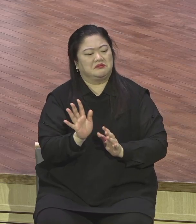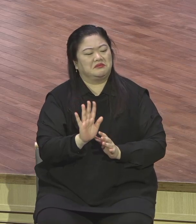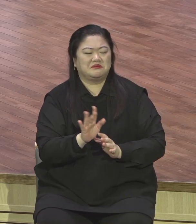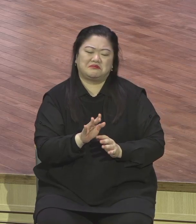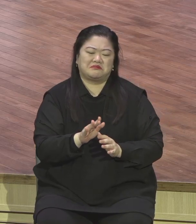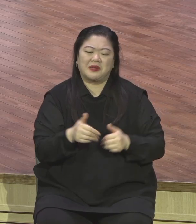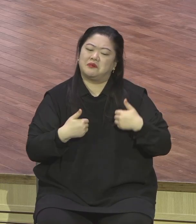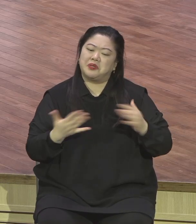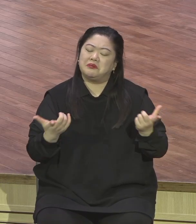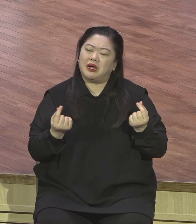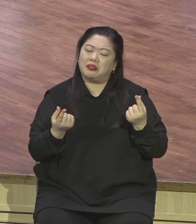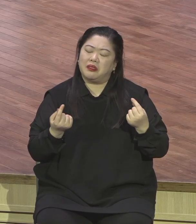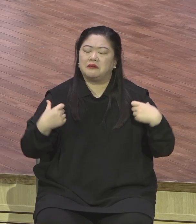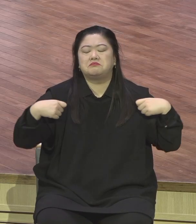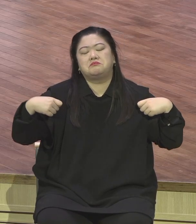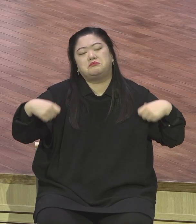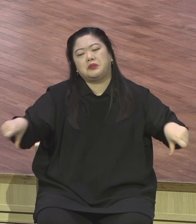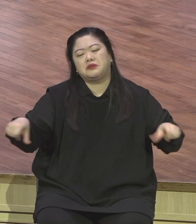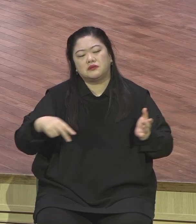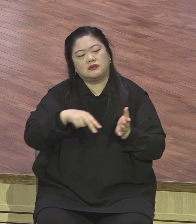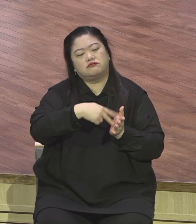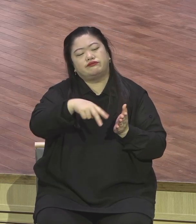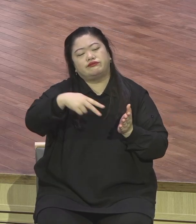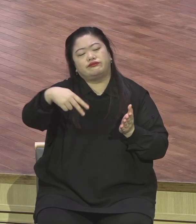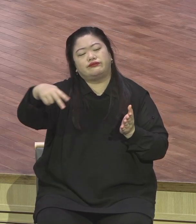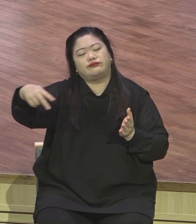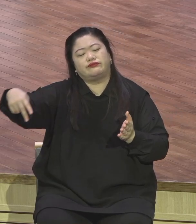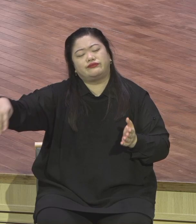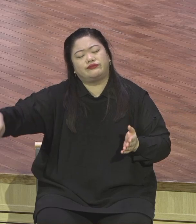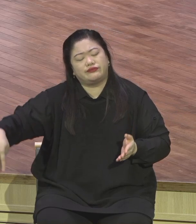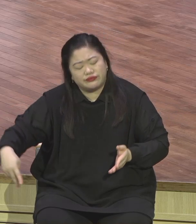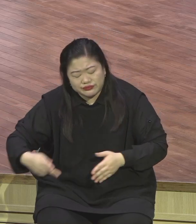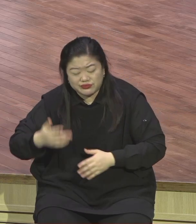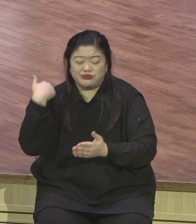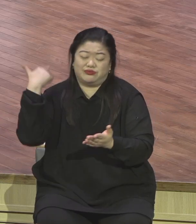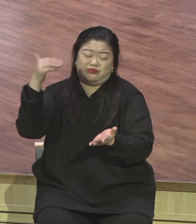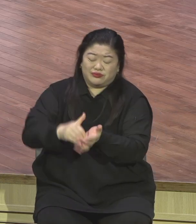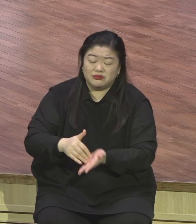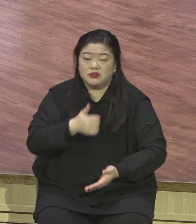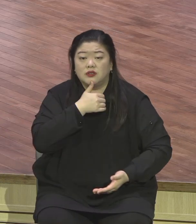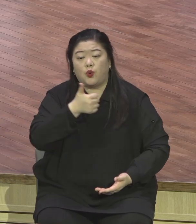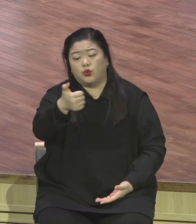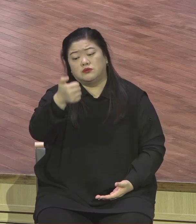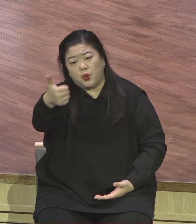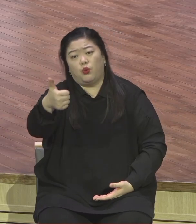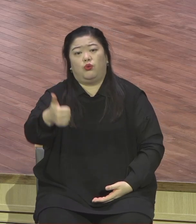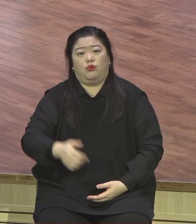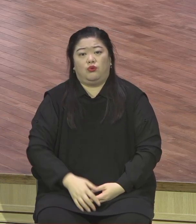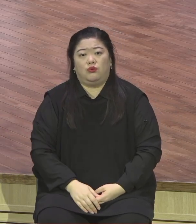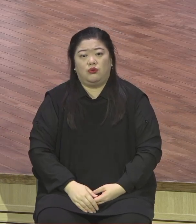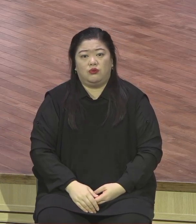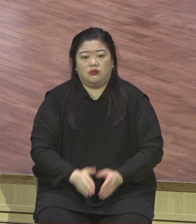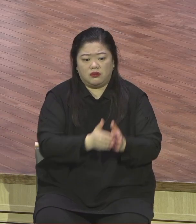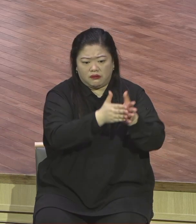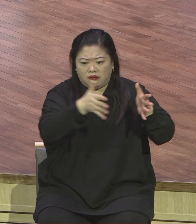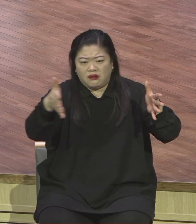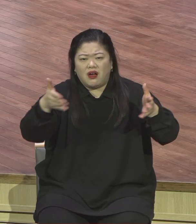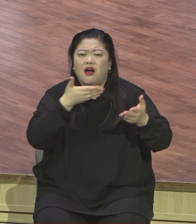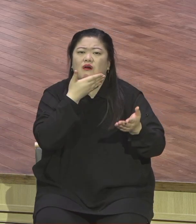돼요. 영계 모든 성도들 쉽고 가벼운 주의 일에 쓰임받는 것에 감사하시기